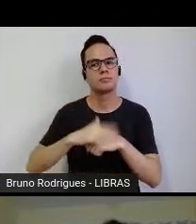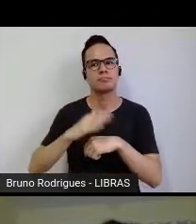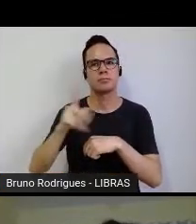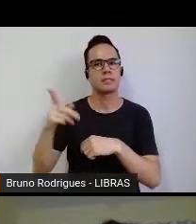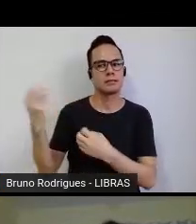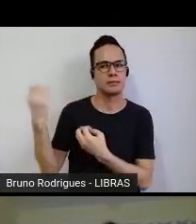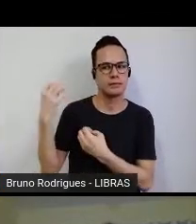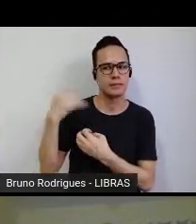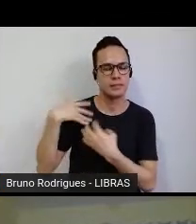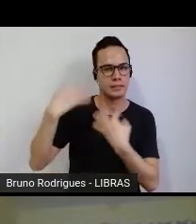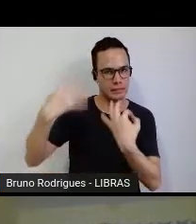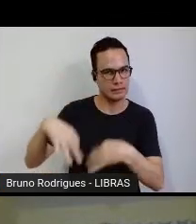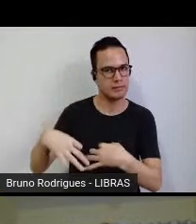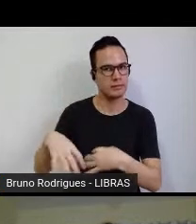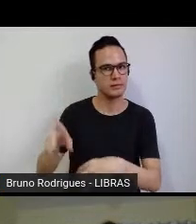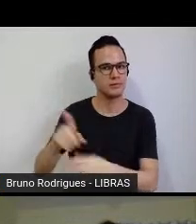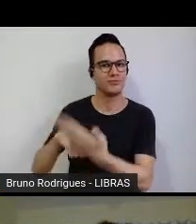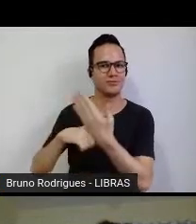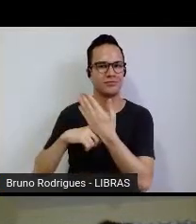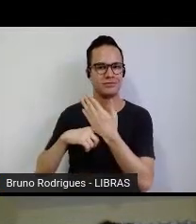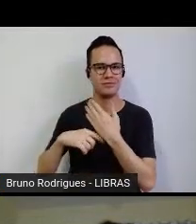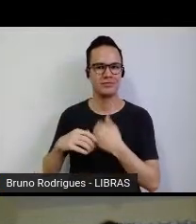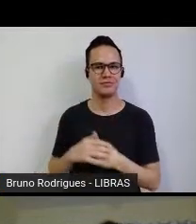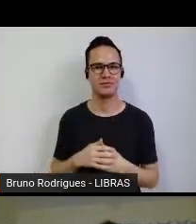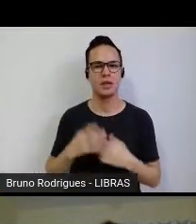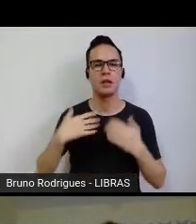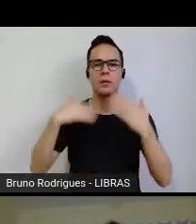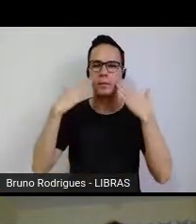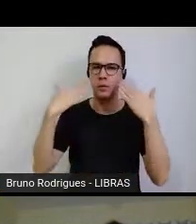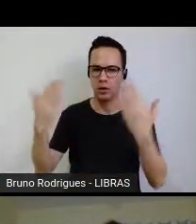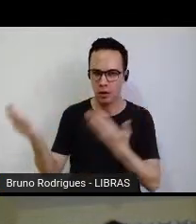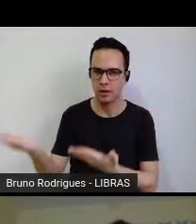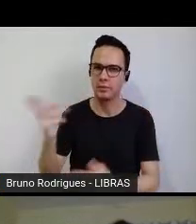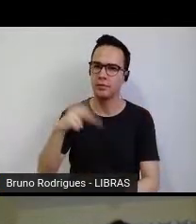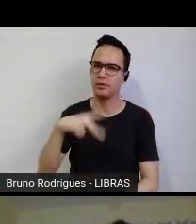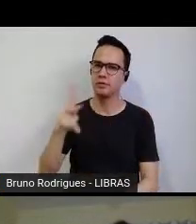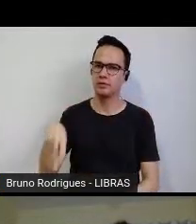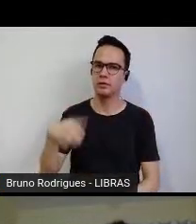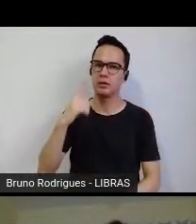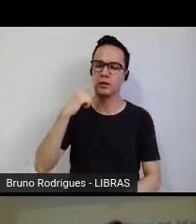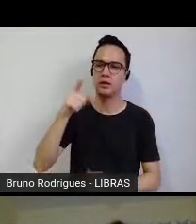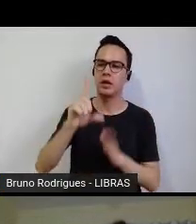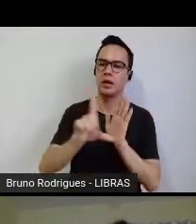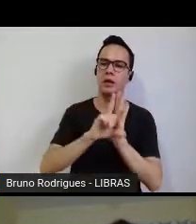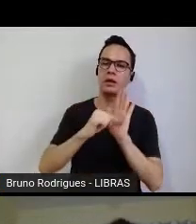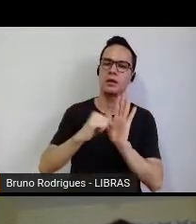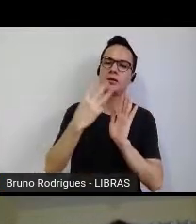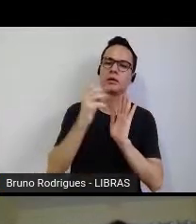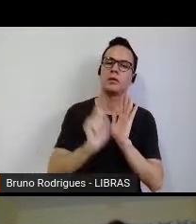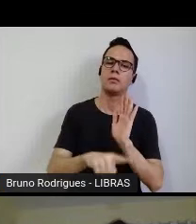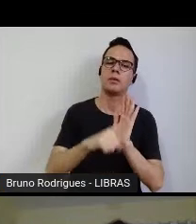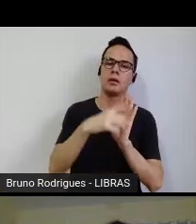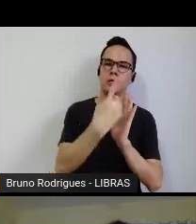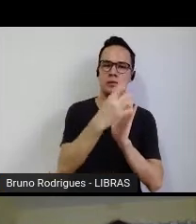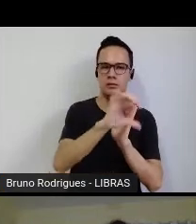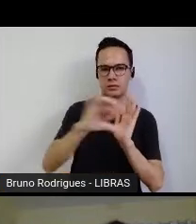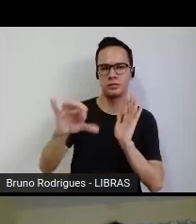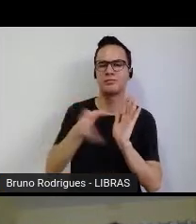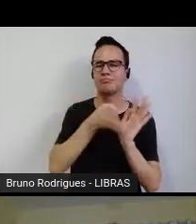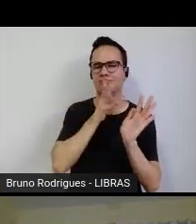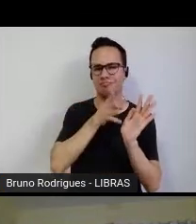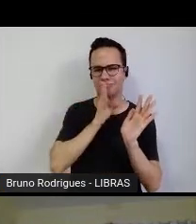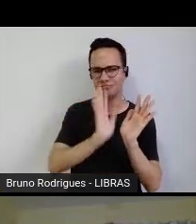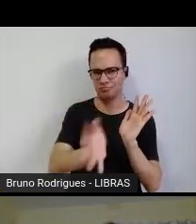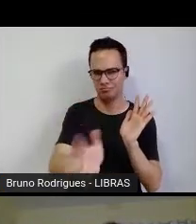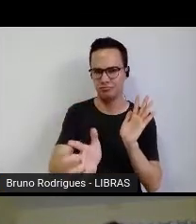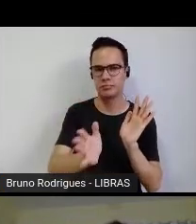orientação, também. apresentei pra ela, professora, a Lei 3199, que todo mundo já ouviu falar, já